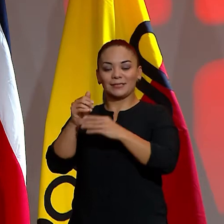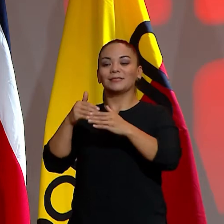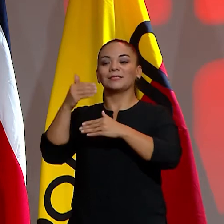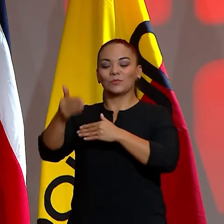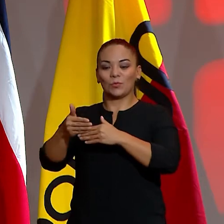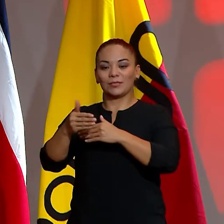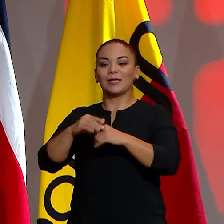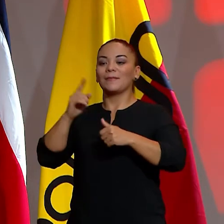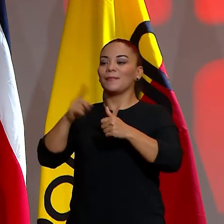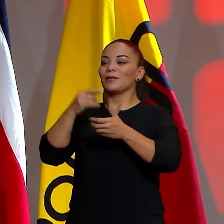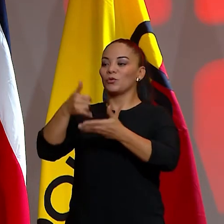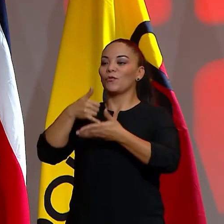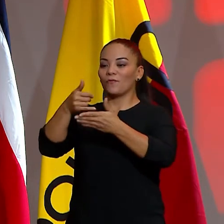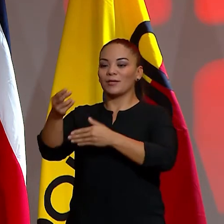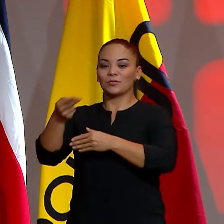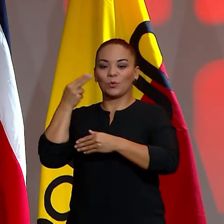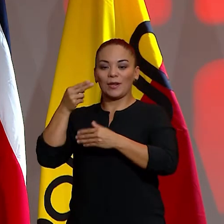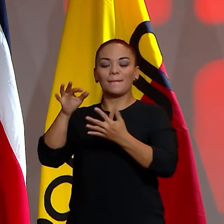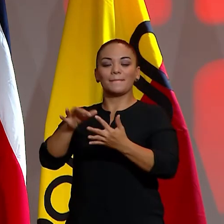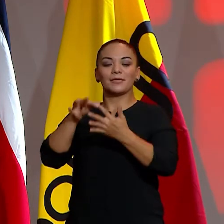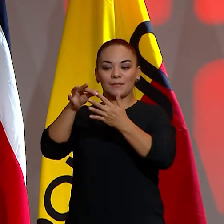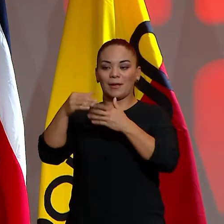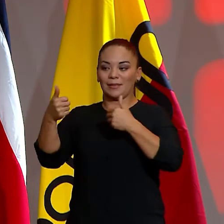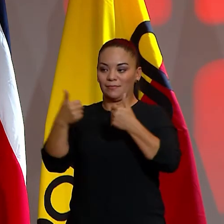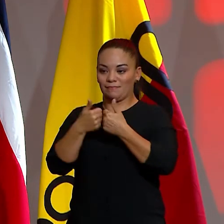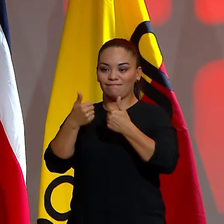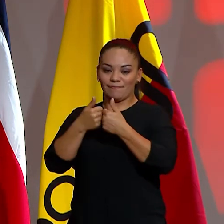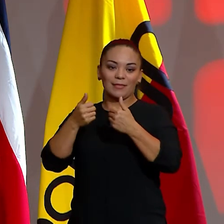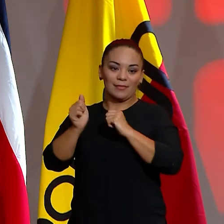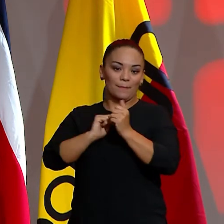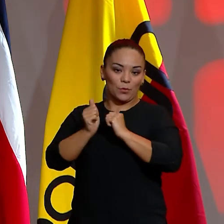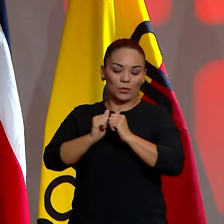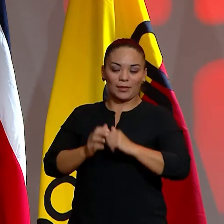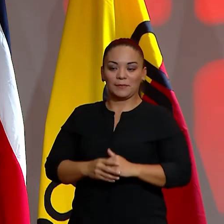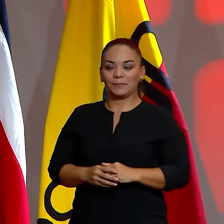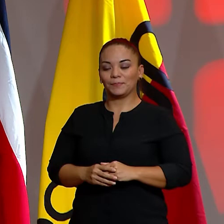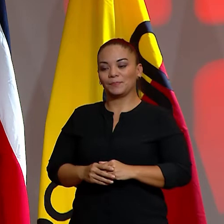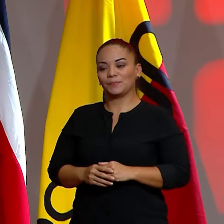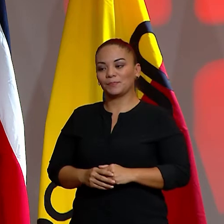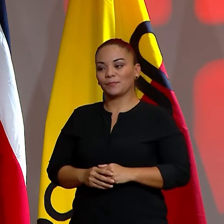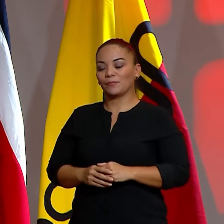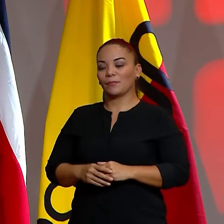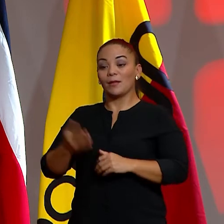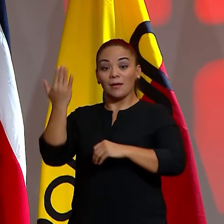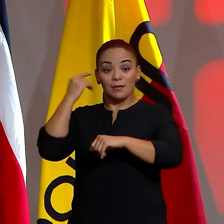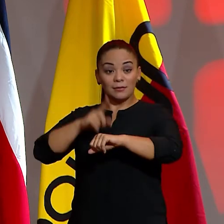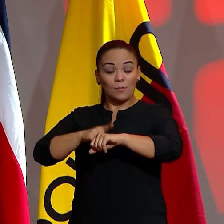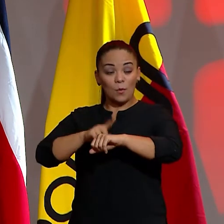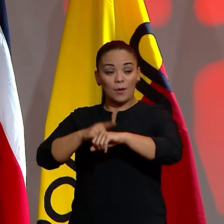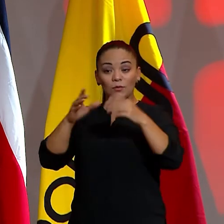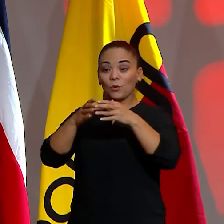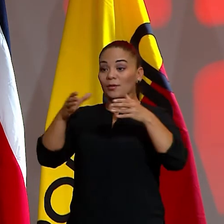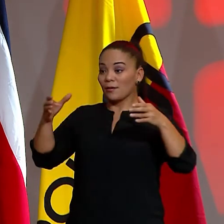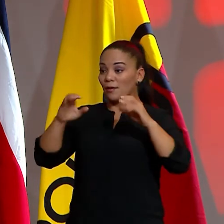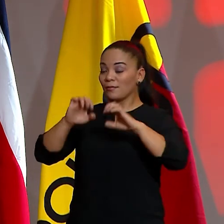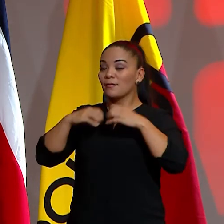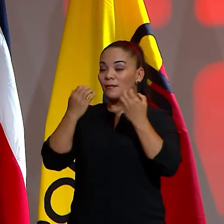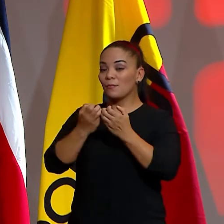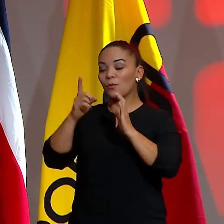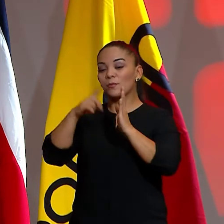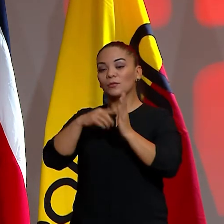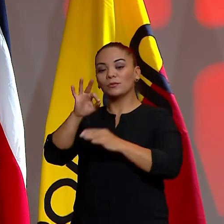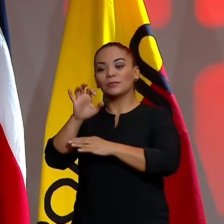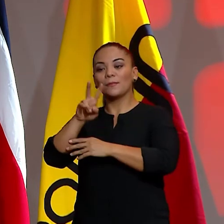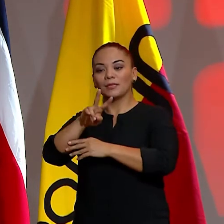oficial de la historia de nuestro principal deporte. Por aquel entonces, este gran equipo de